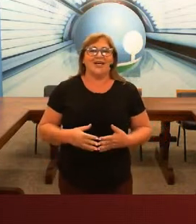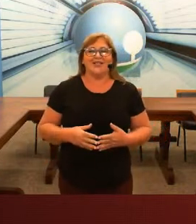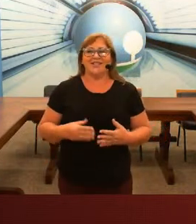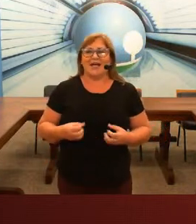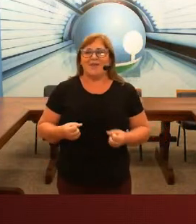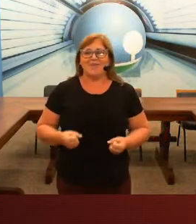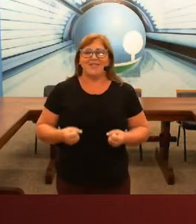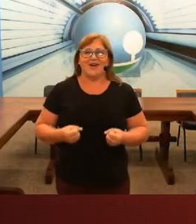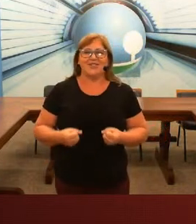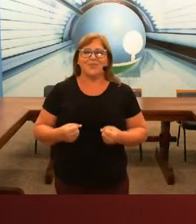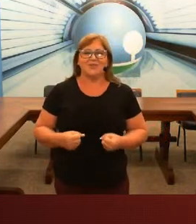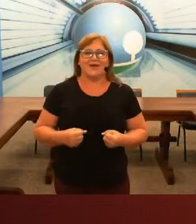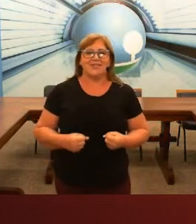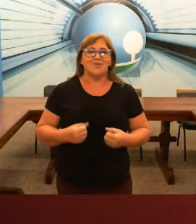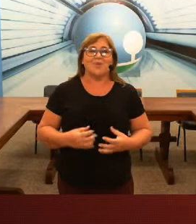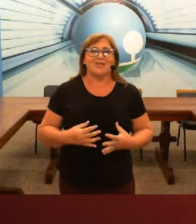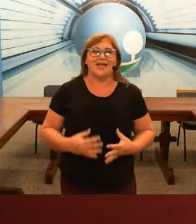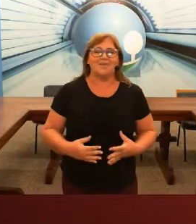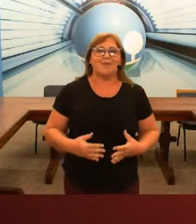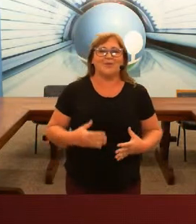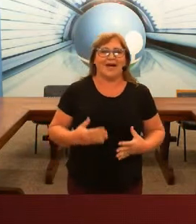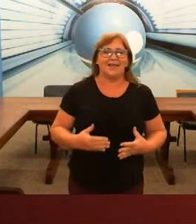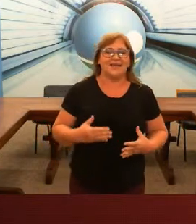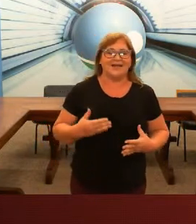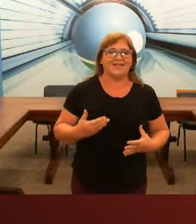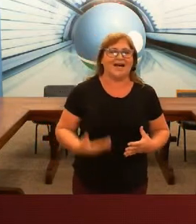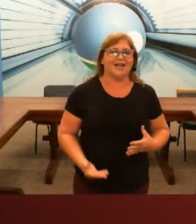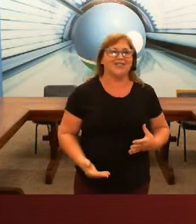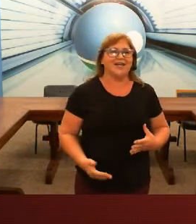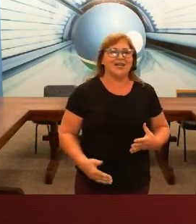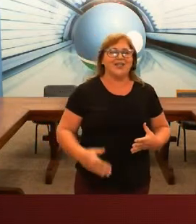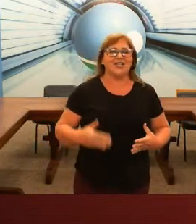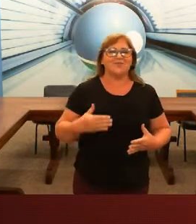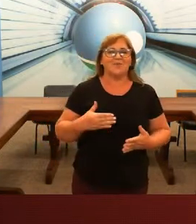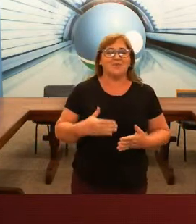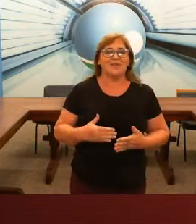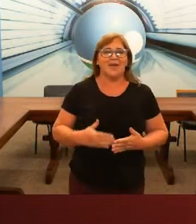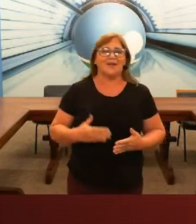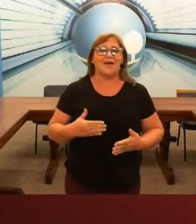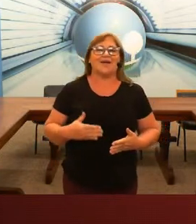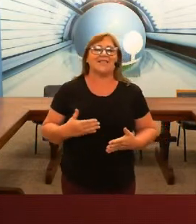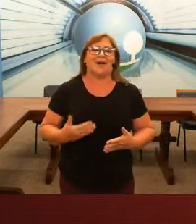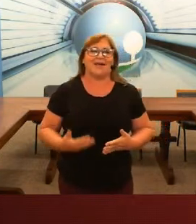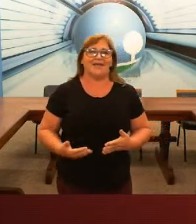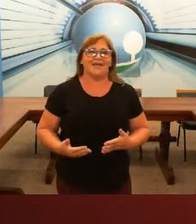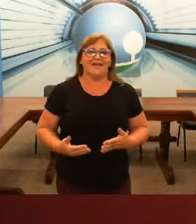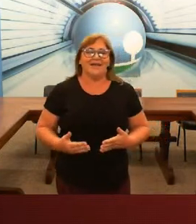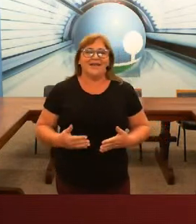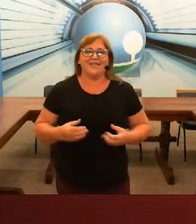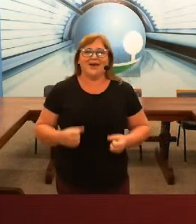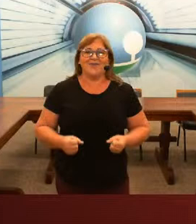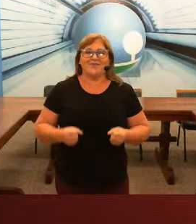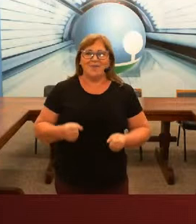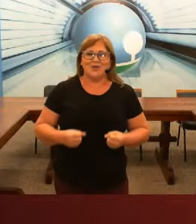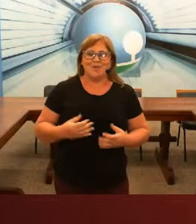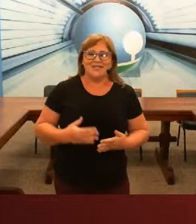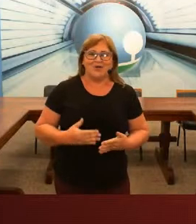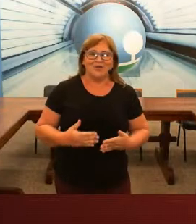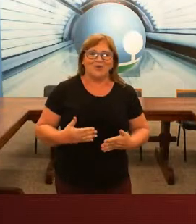E nós sabemos que nós temos poder para mudar essa realidade, que nós temos poder para quebrar essa barreira. Então, vamos começar o nosso